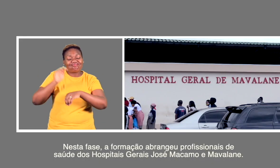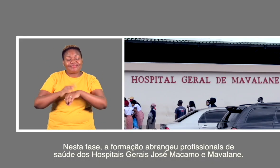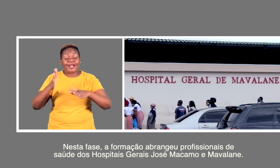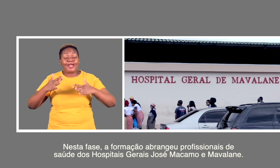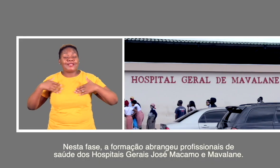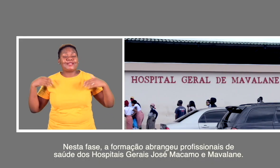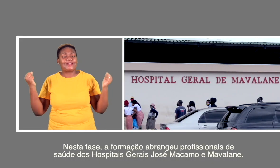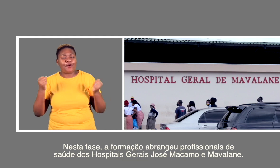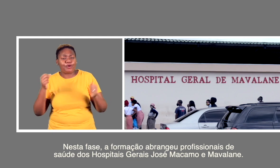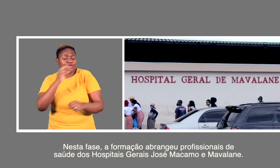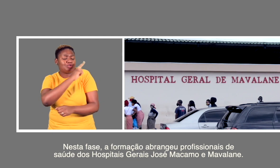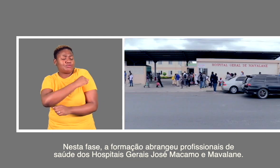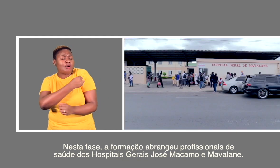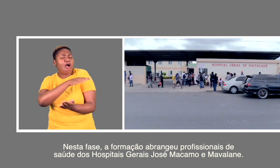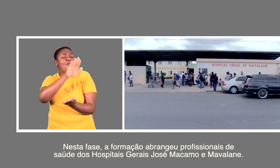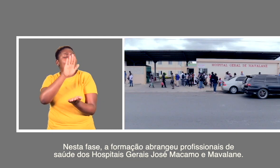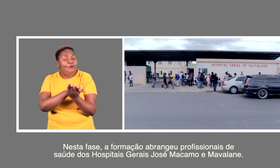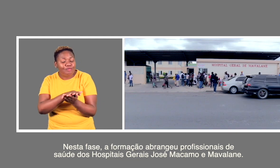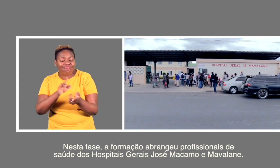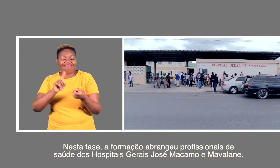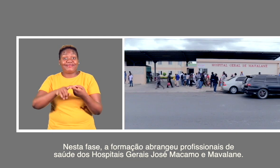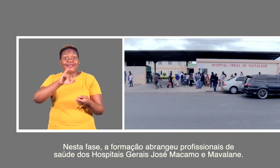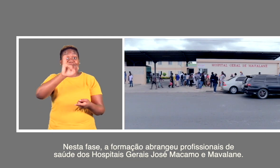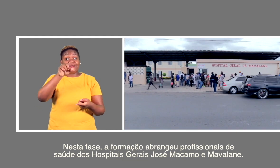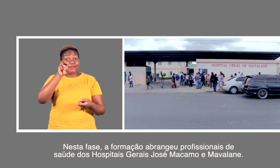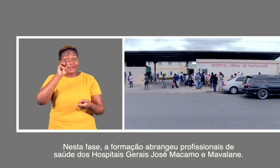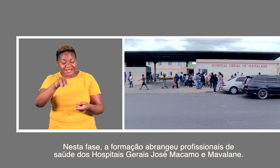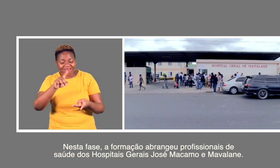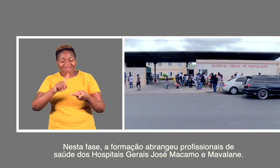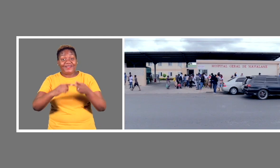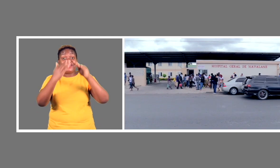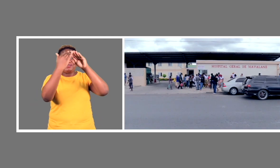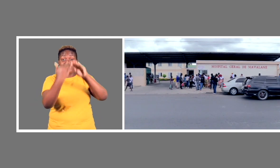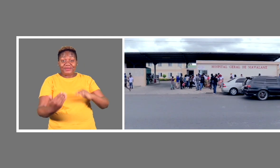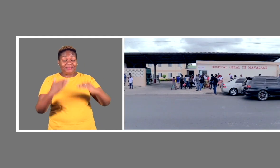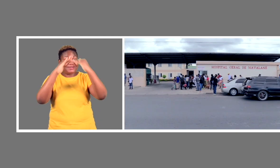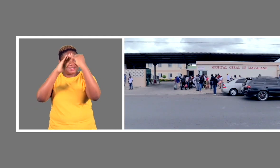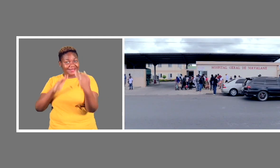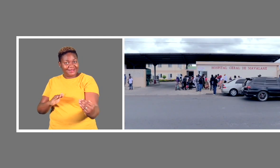profissionais de saúde dos hospitais gerais José Macamo e Mavalane.